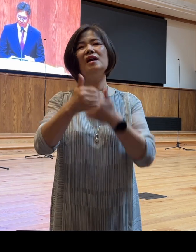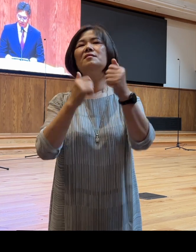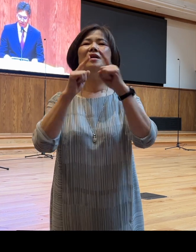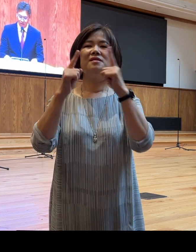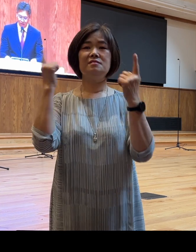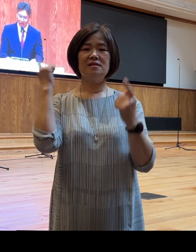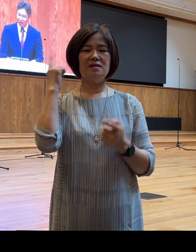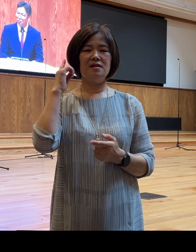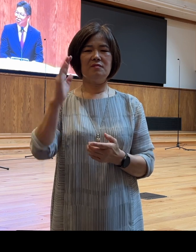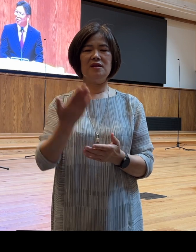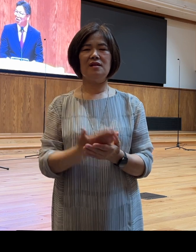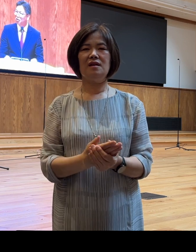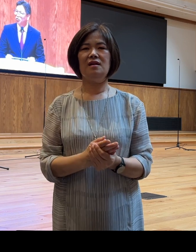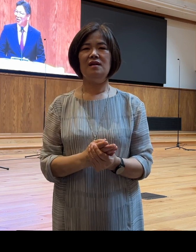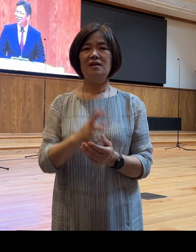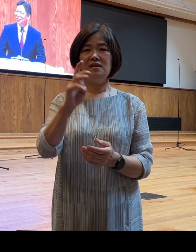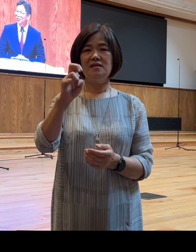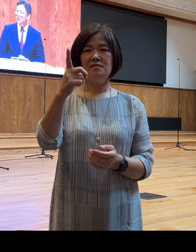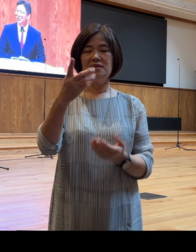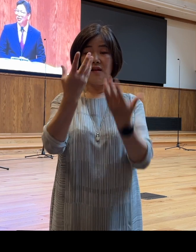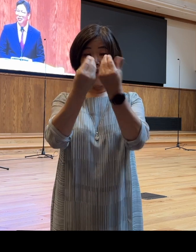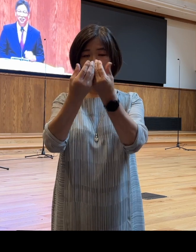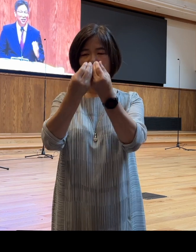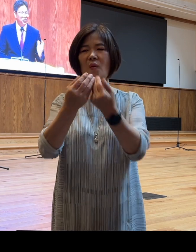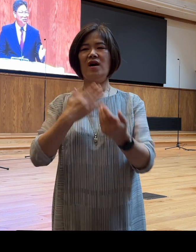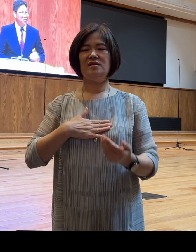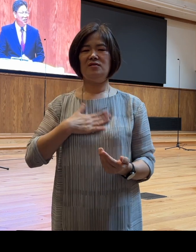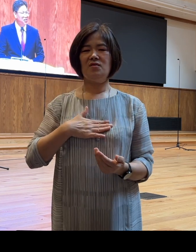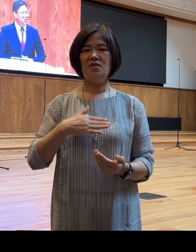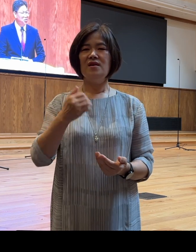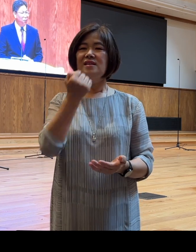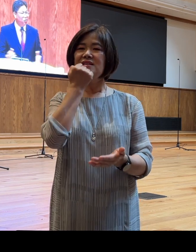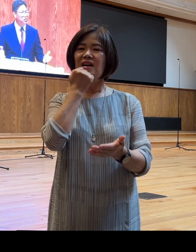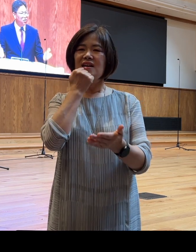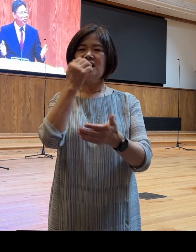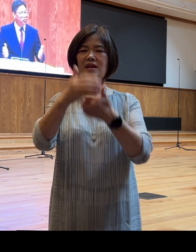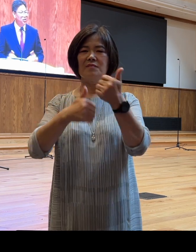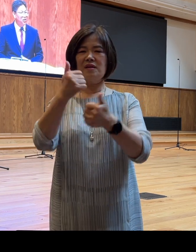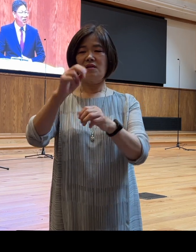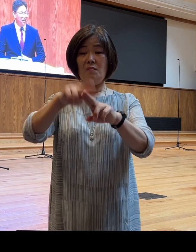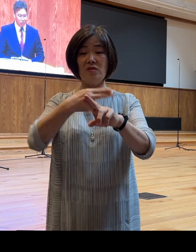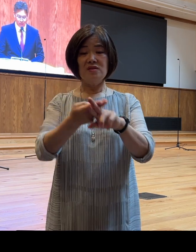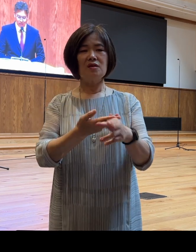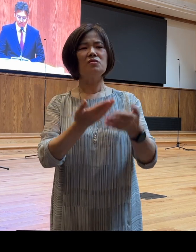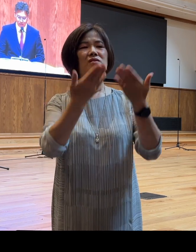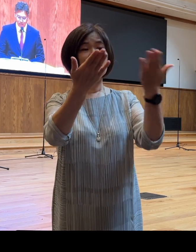여러분 22장의 내용을 아시죠? 그 이삭을 하나님께서 번제로 드리라 라고 말씀하십니다